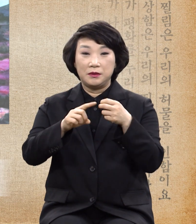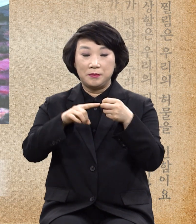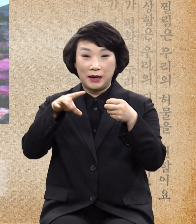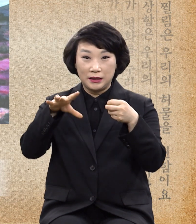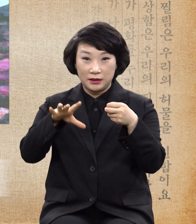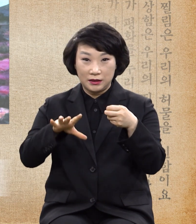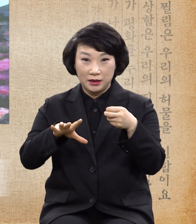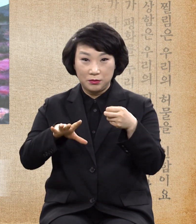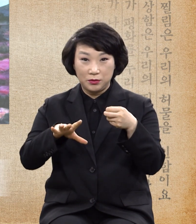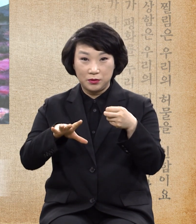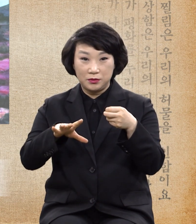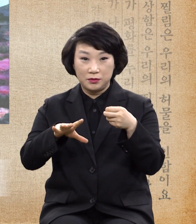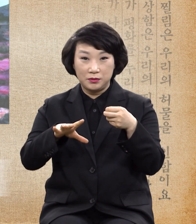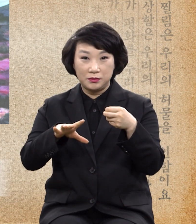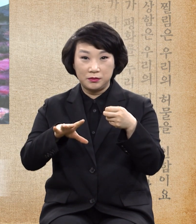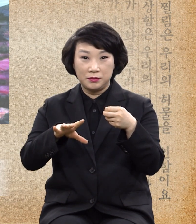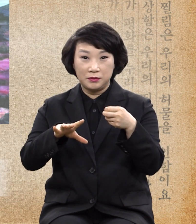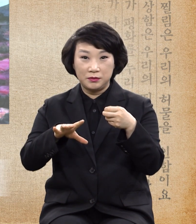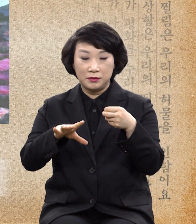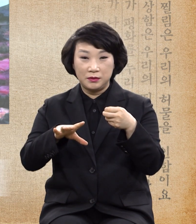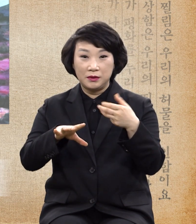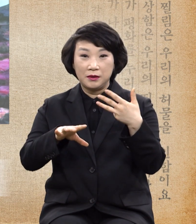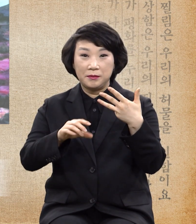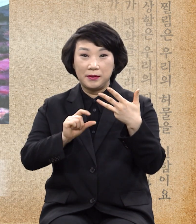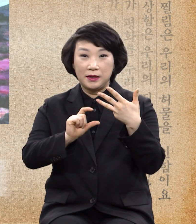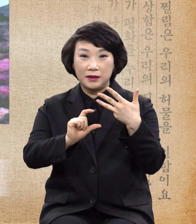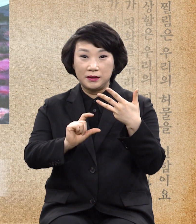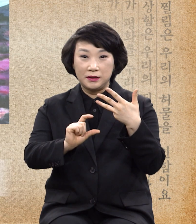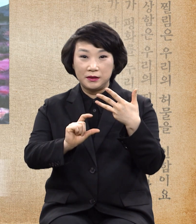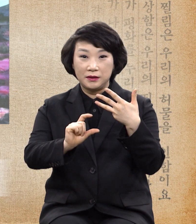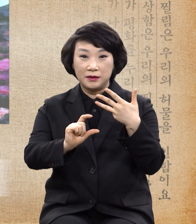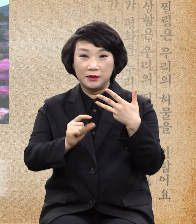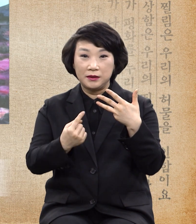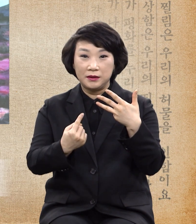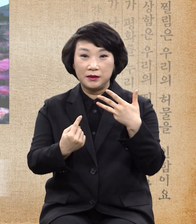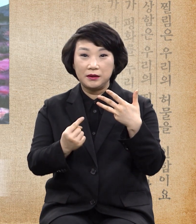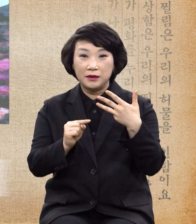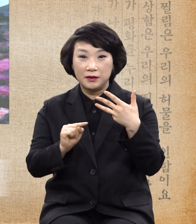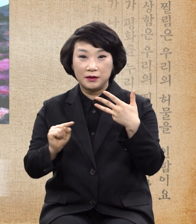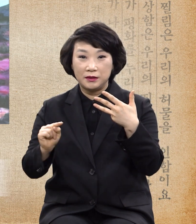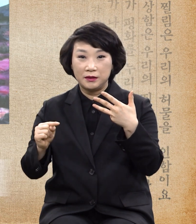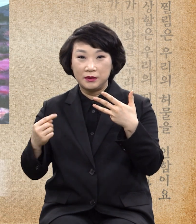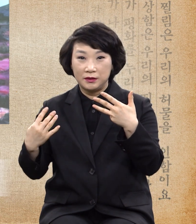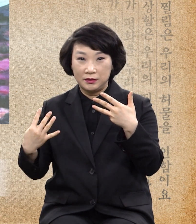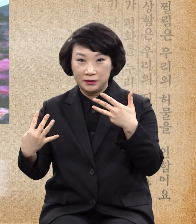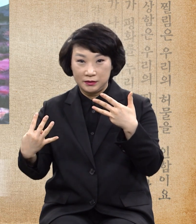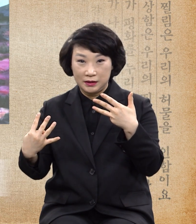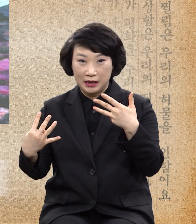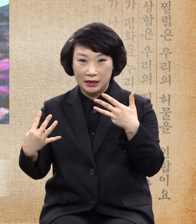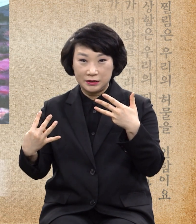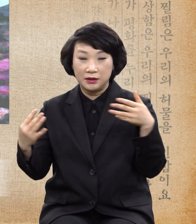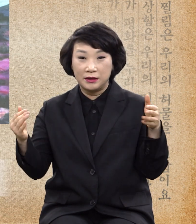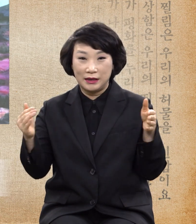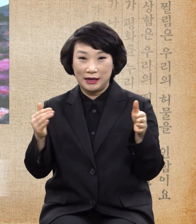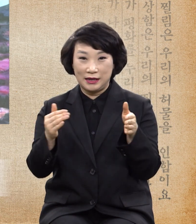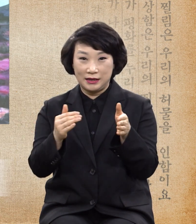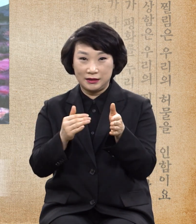마태복음 8장 1절에서 4절까지를